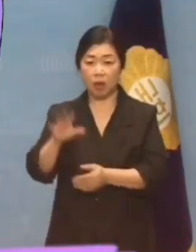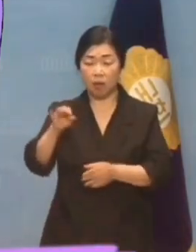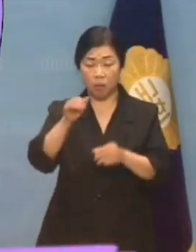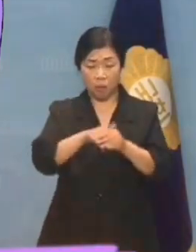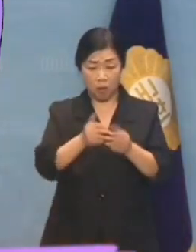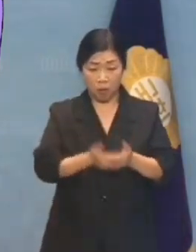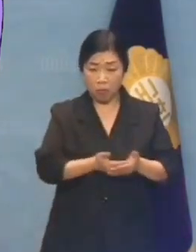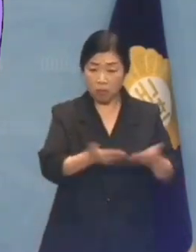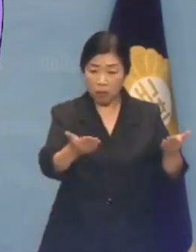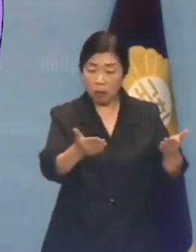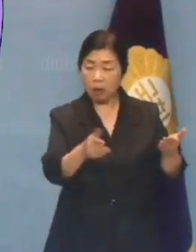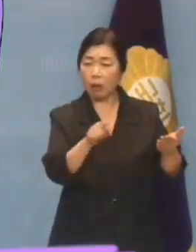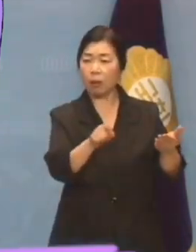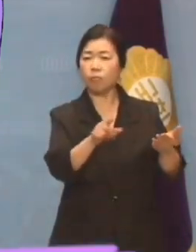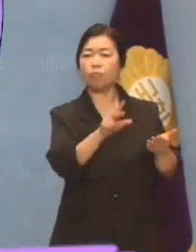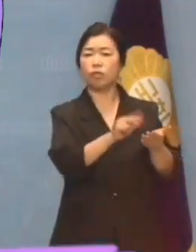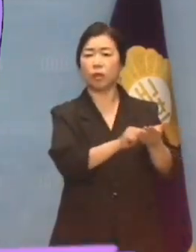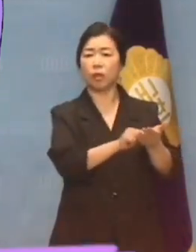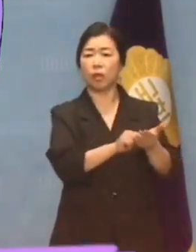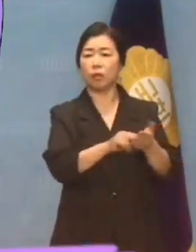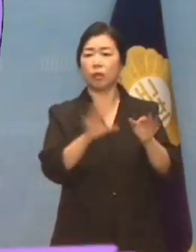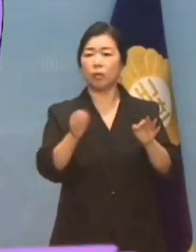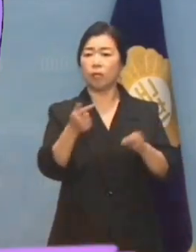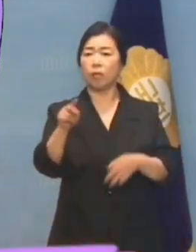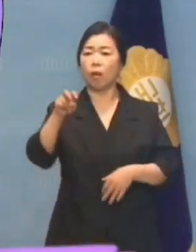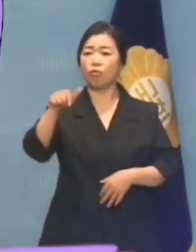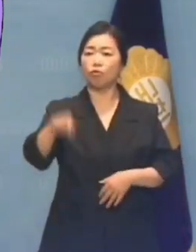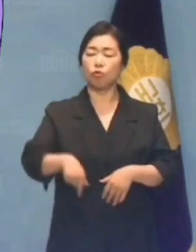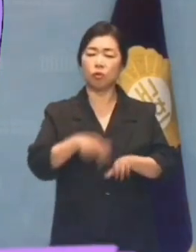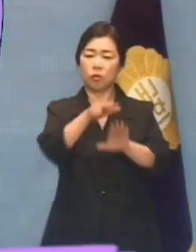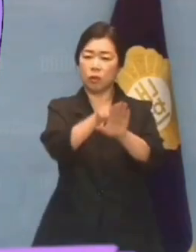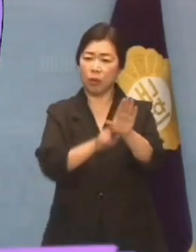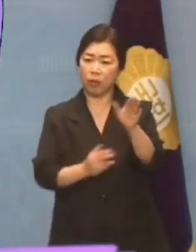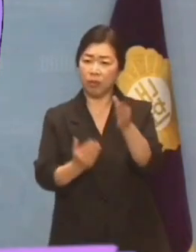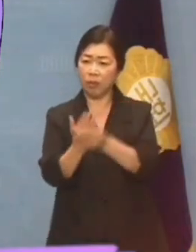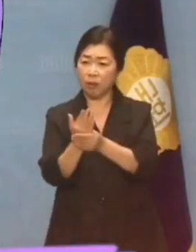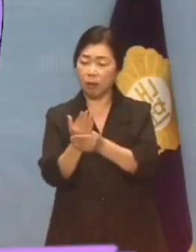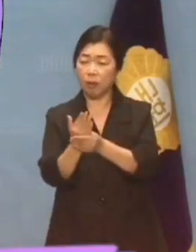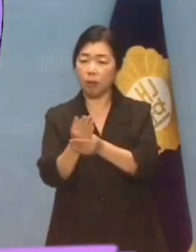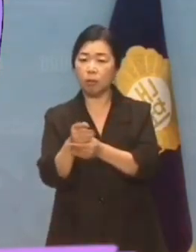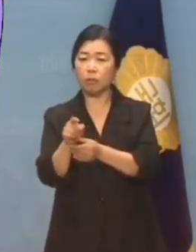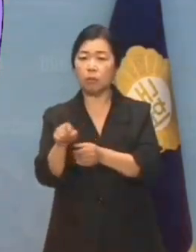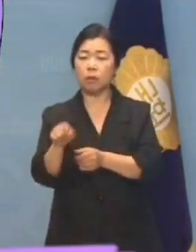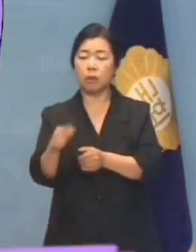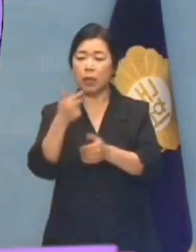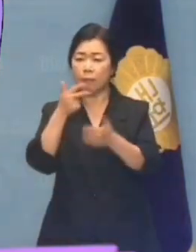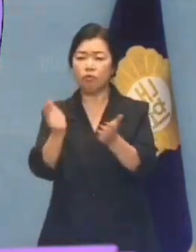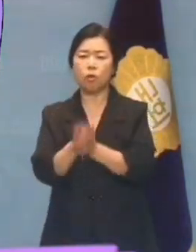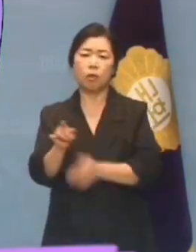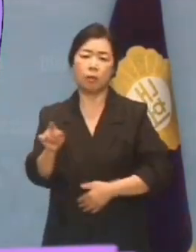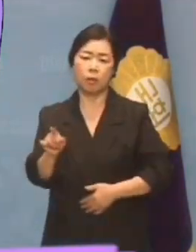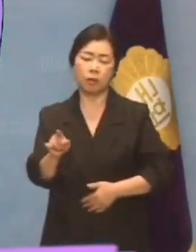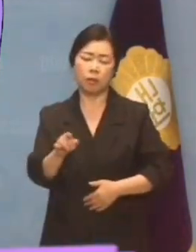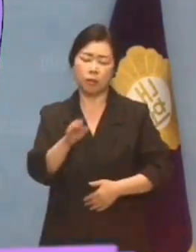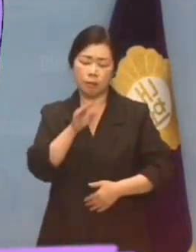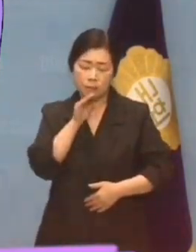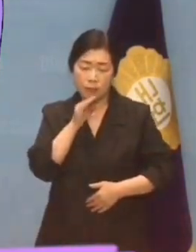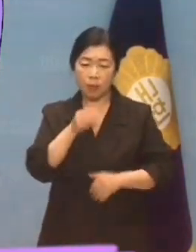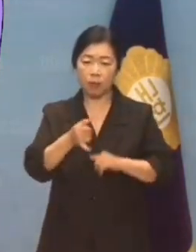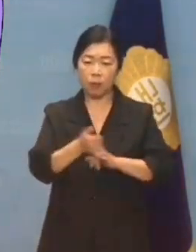돈봉투 살포, 김남국 의원 코인 사태로 궁지에 몰린 민주당은 쇄신이